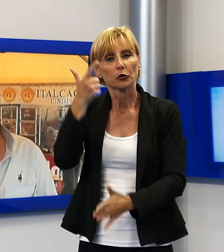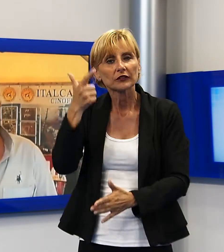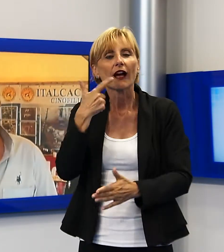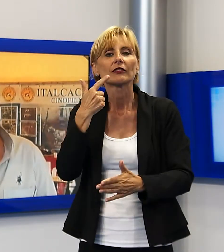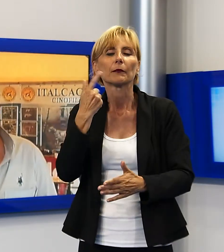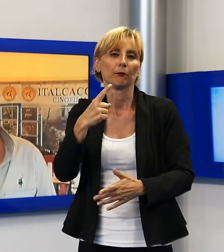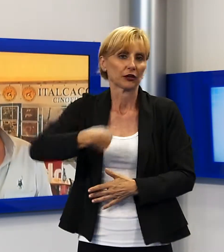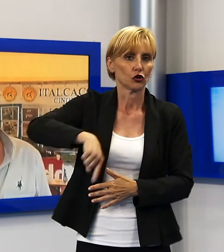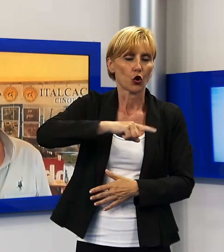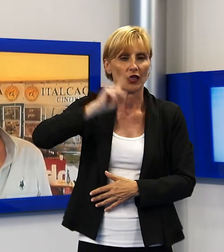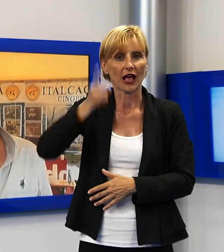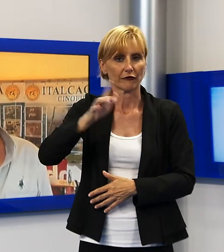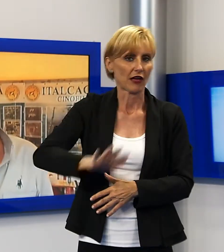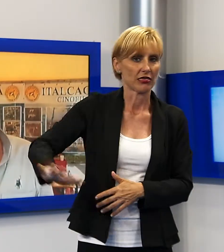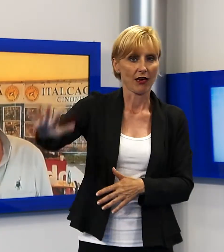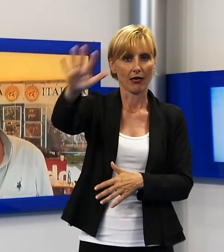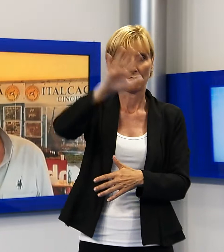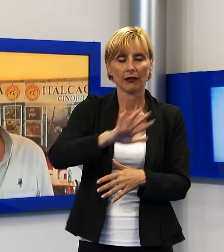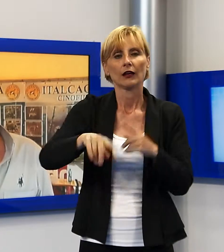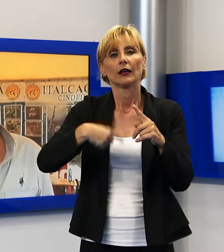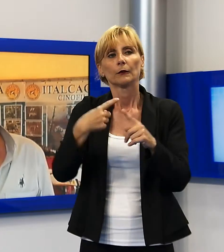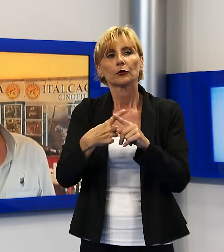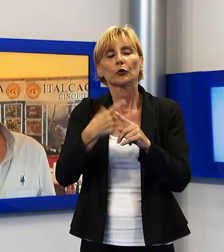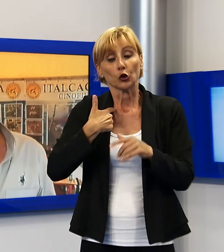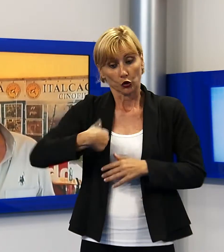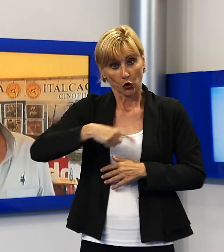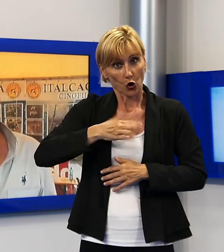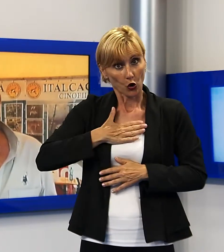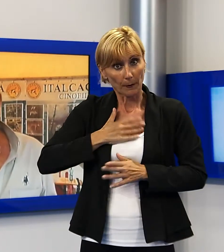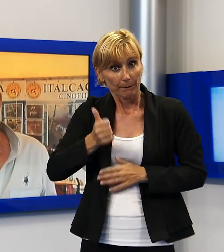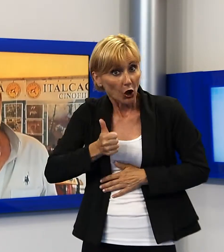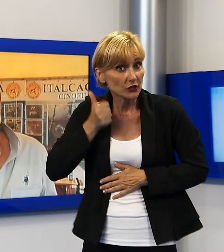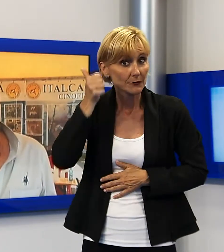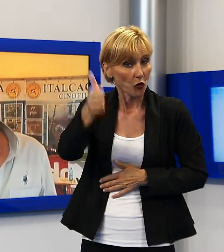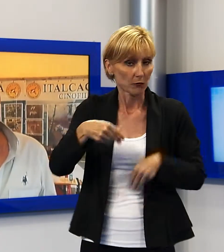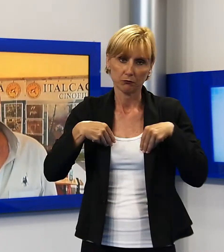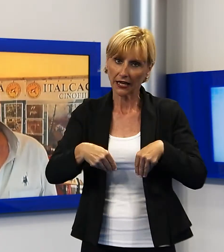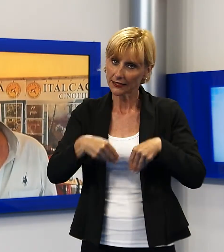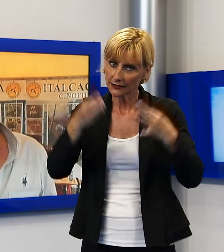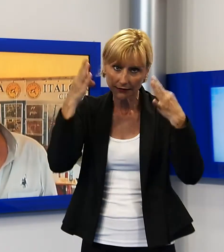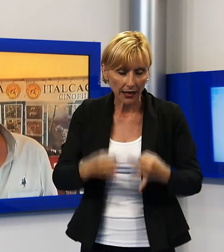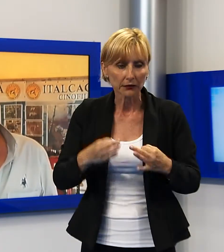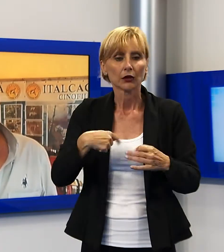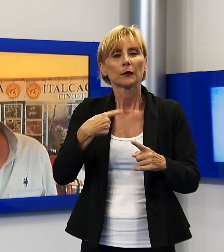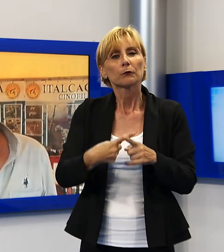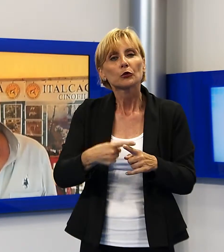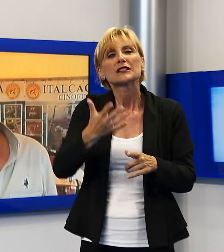Garfagnana. Fra le altre cose noi il prossimo anno saremo presenti e speriamo di portare altre persone, facciamo altre